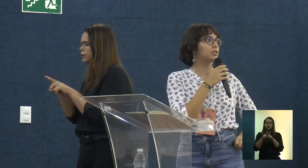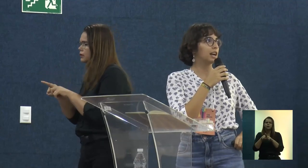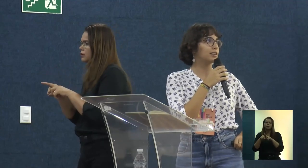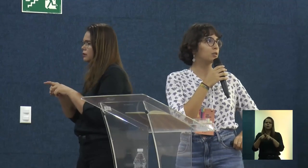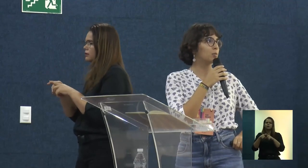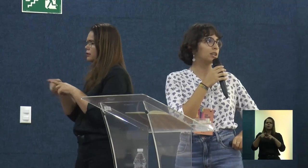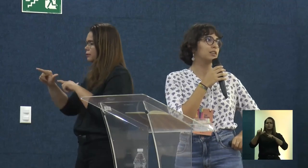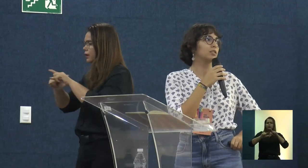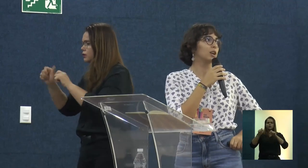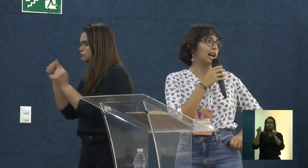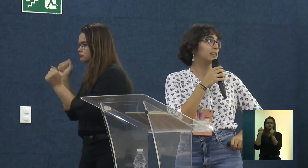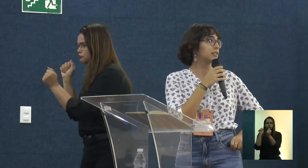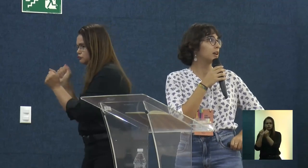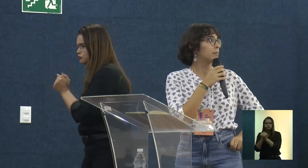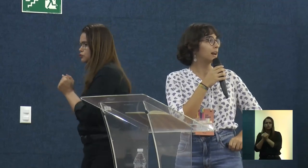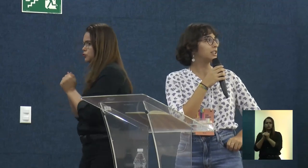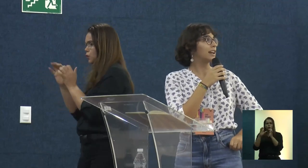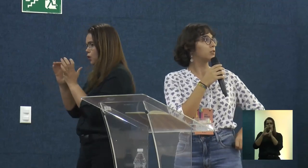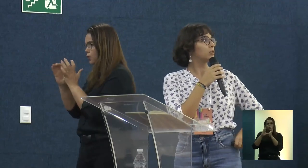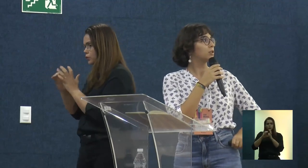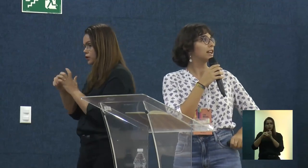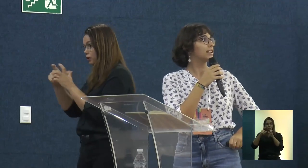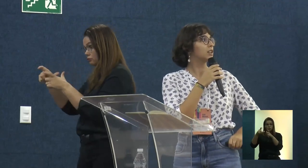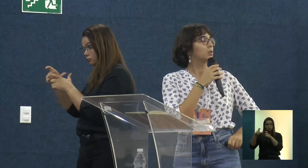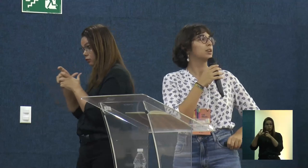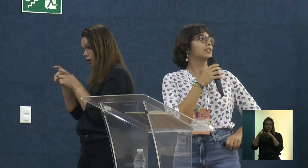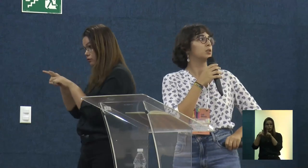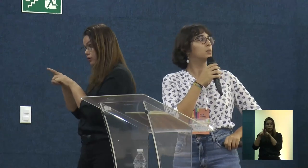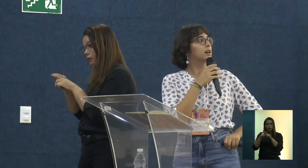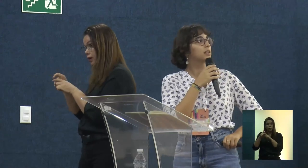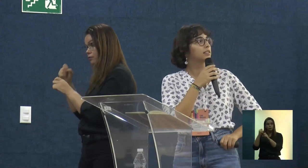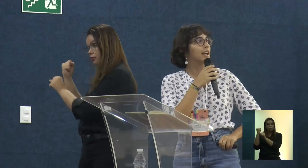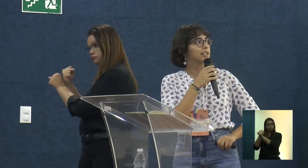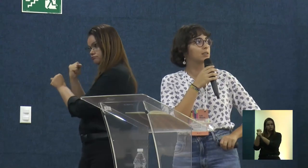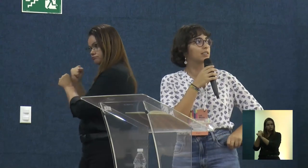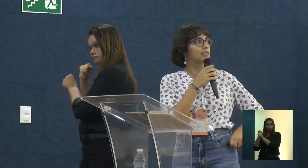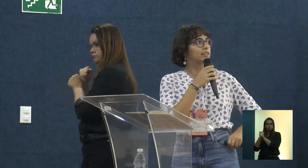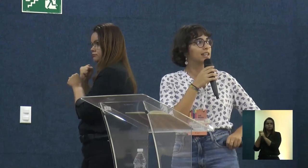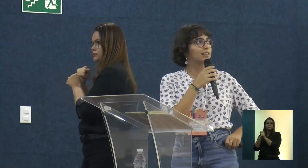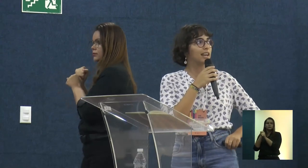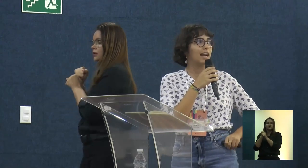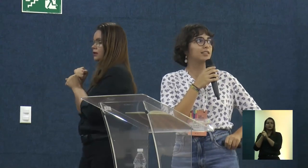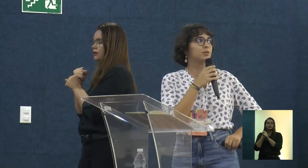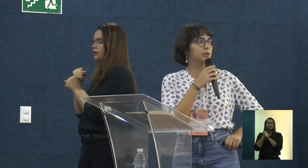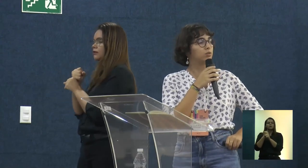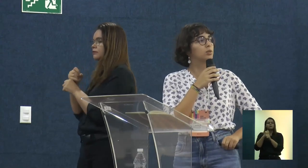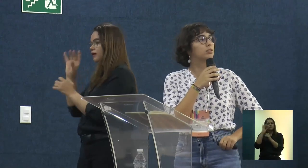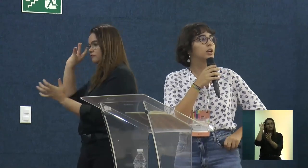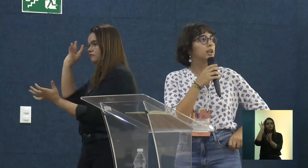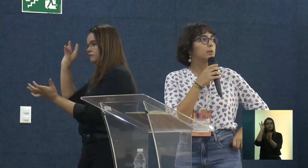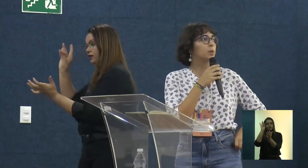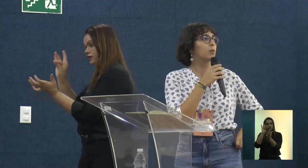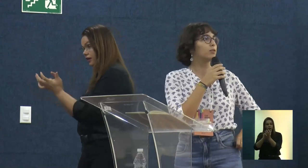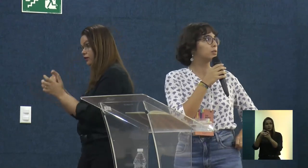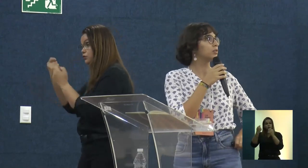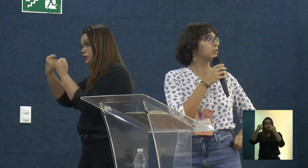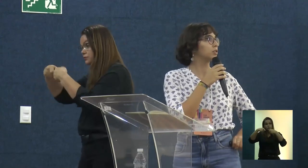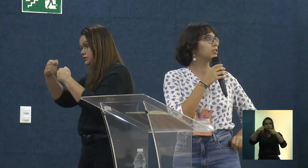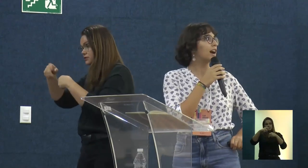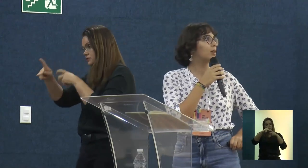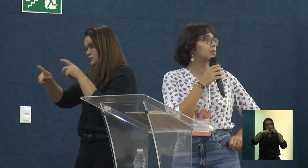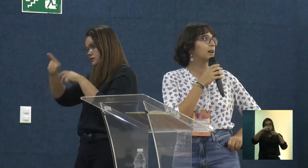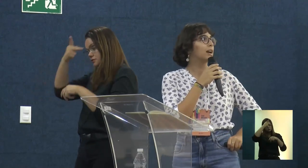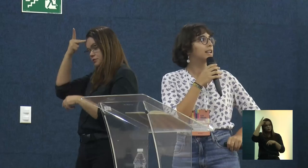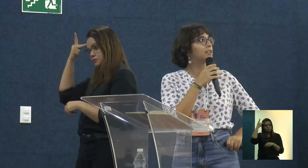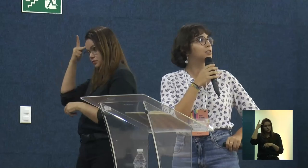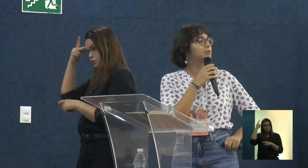movimentos sociais e comunidades locais, para gerar soluções arquitetônicas e urbanas que atendam às necessidades reais das pessoas, e promovam a inclusão